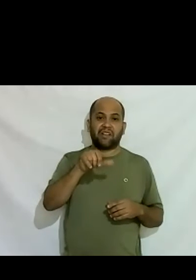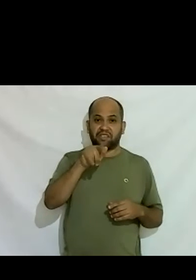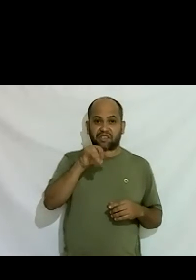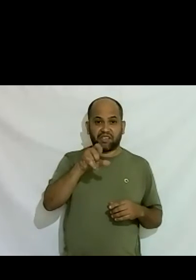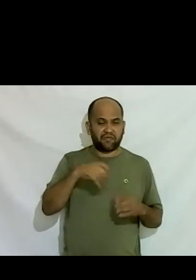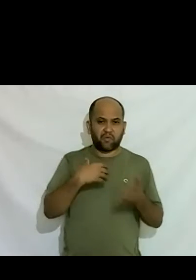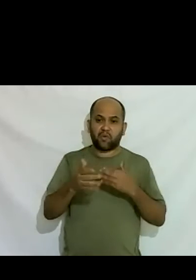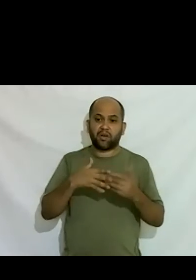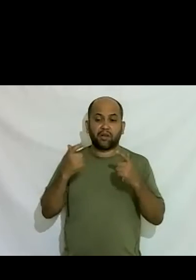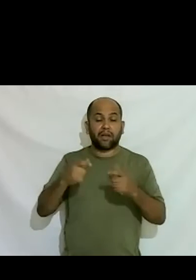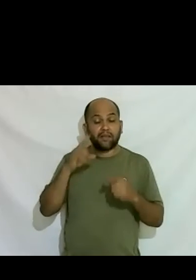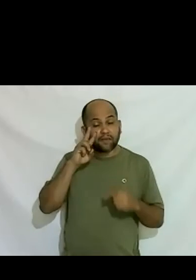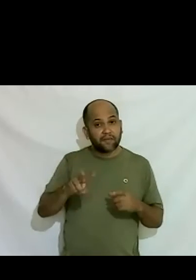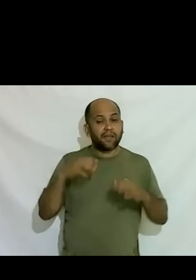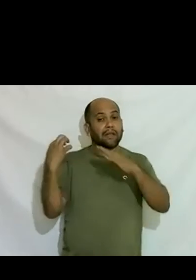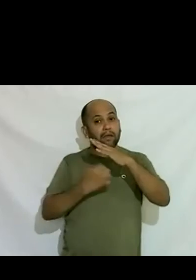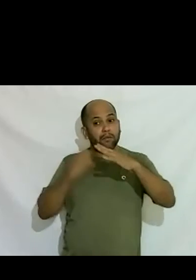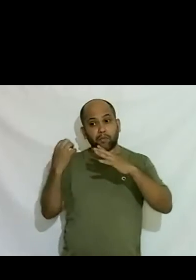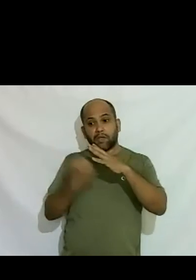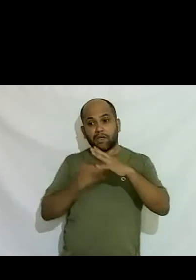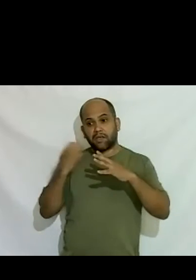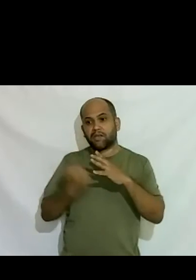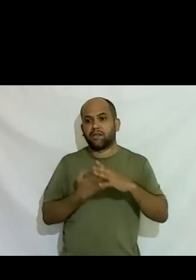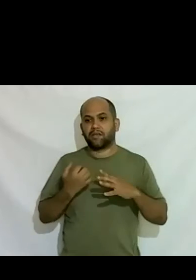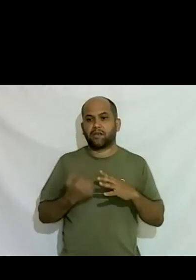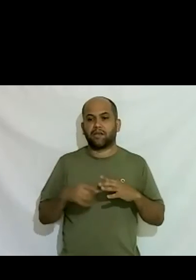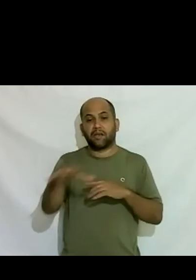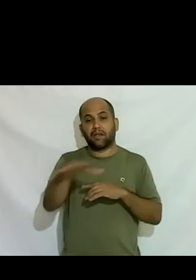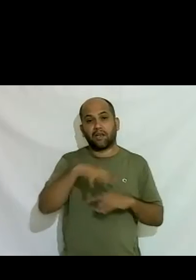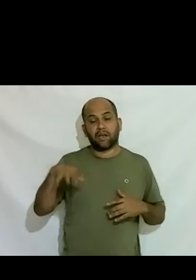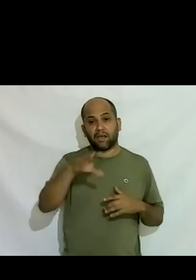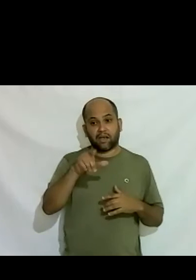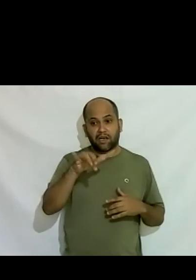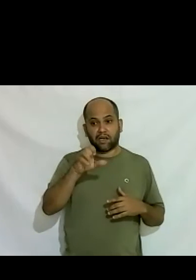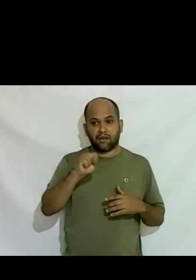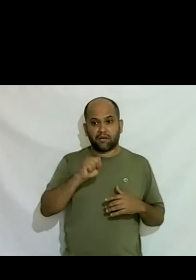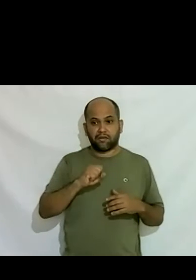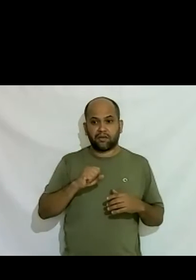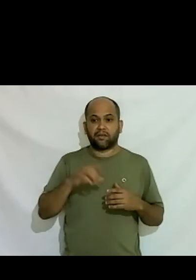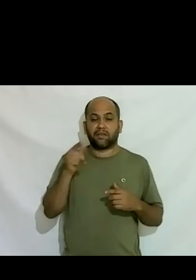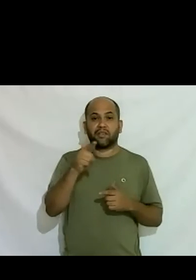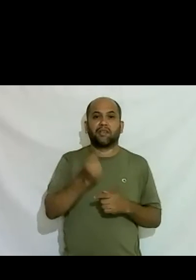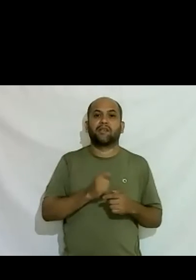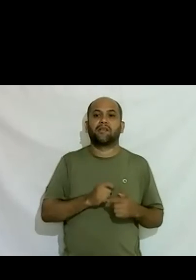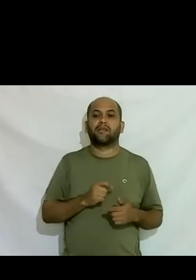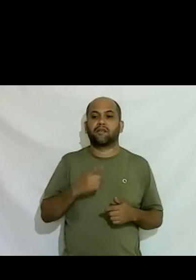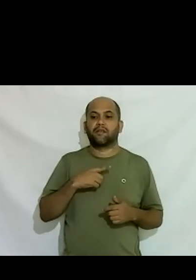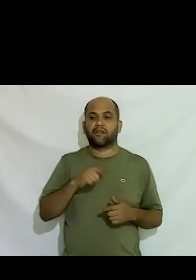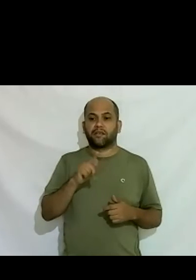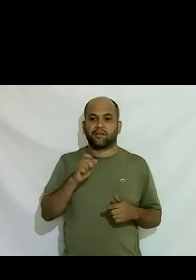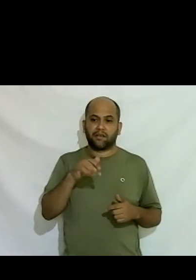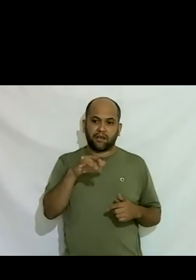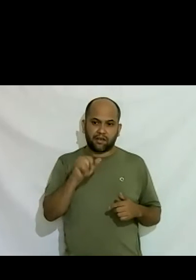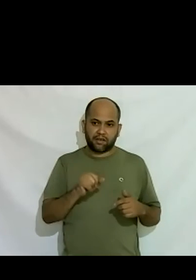olhar nas empresas do meio dos cargos vai subindo no meio de gerência pra cima se você